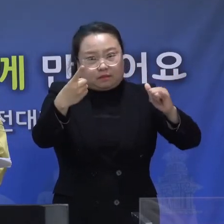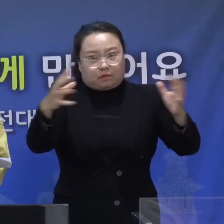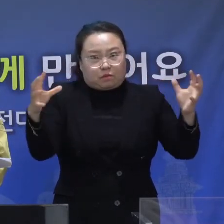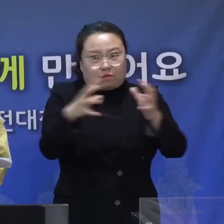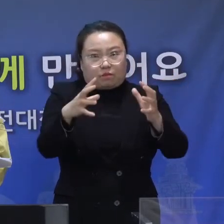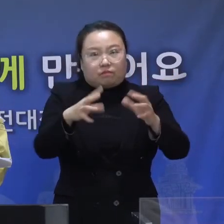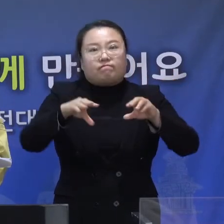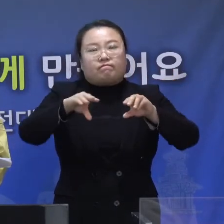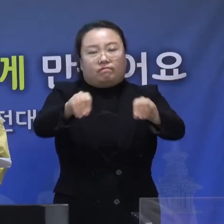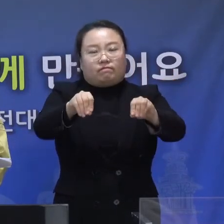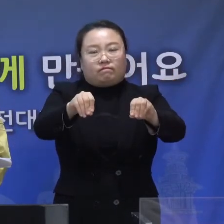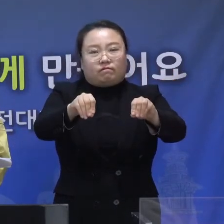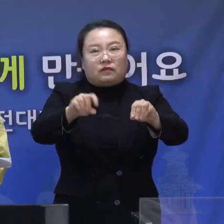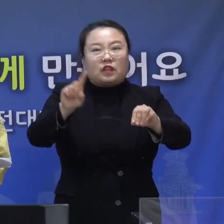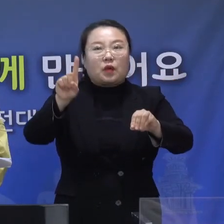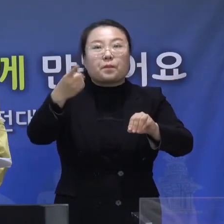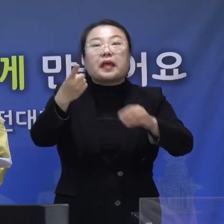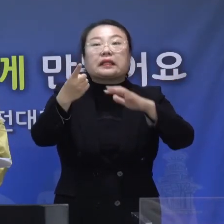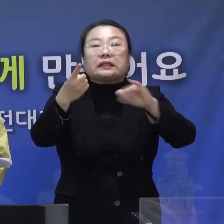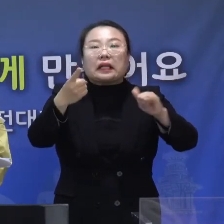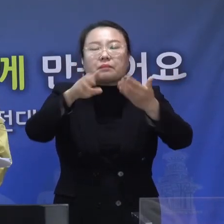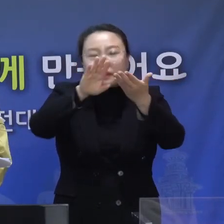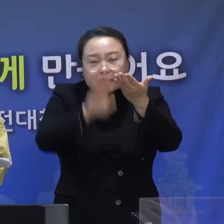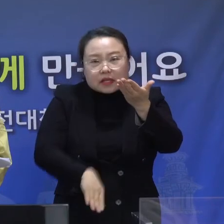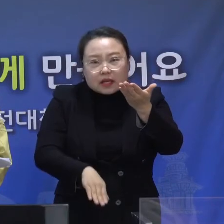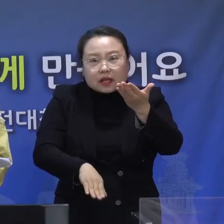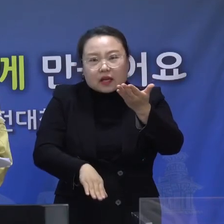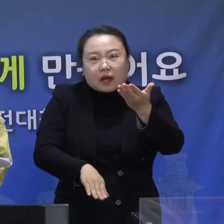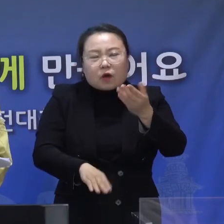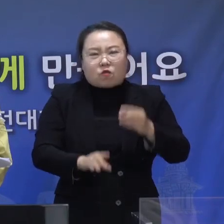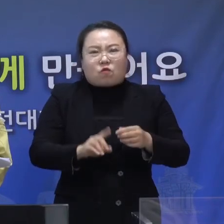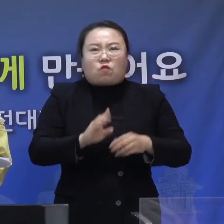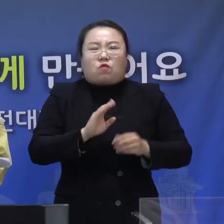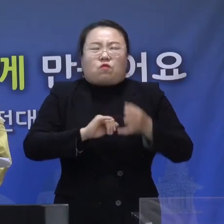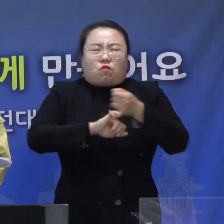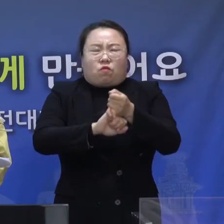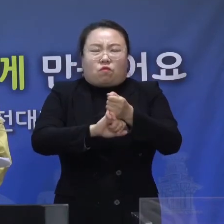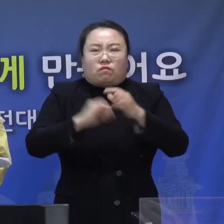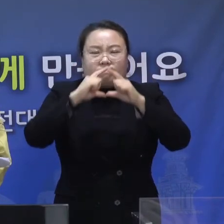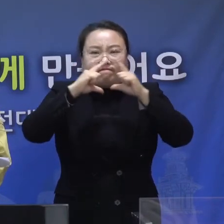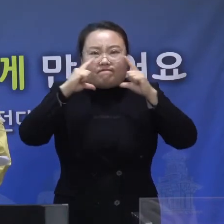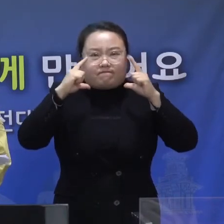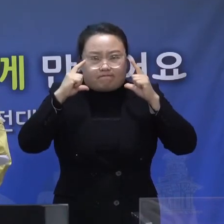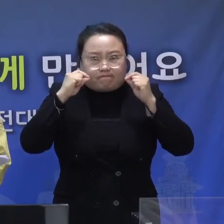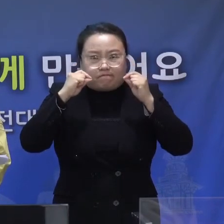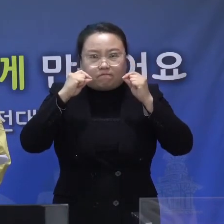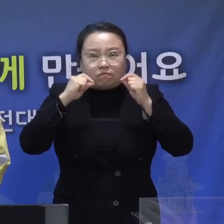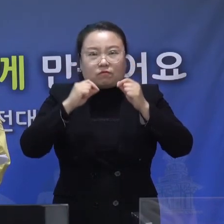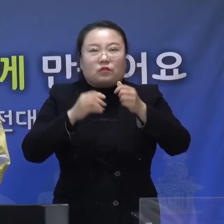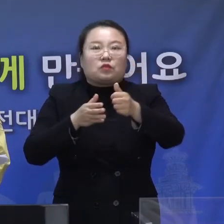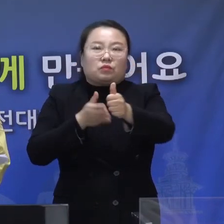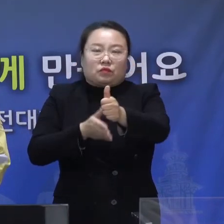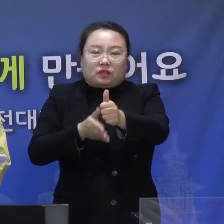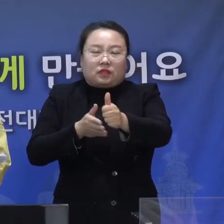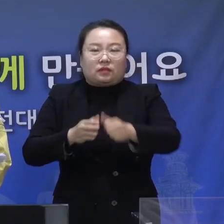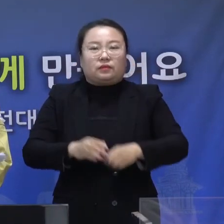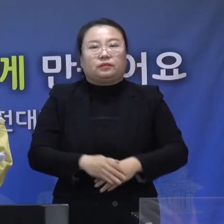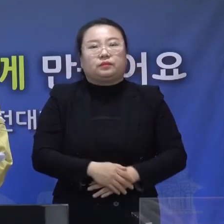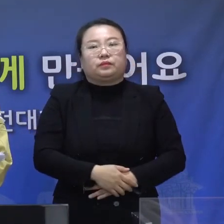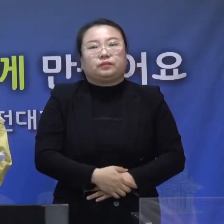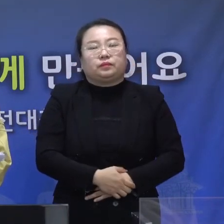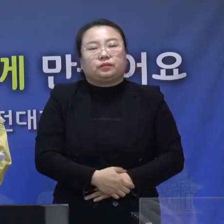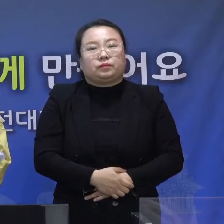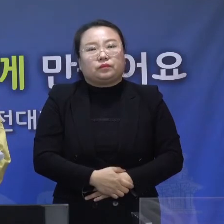금지합니다. 100인 미만의 행사라도 반드시 마스크 착용과 방역수칙을 준수해 주시기 바랍니다.